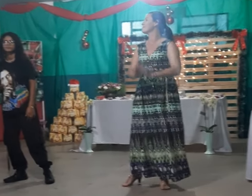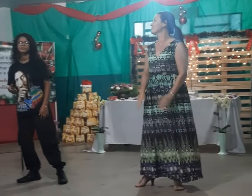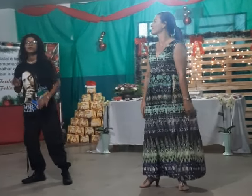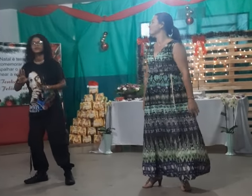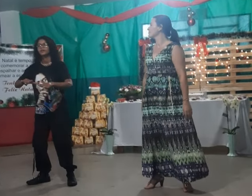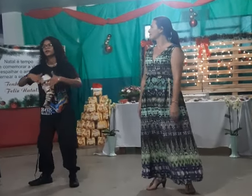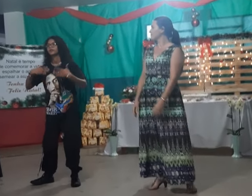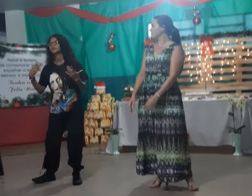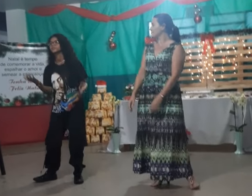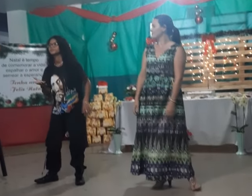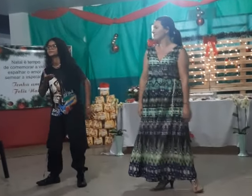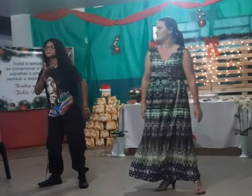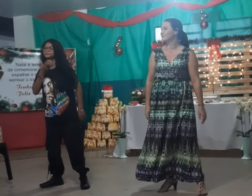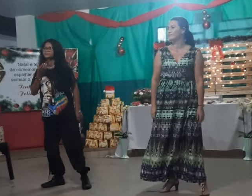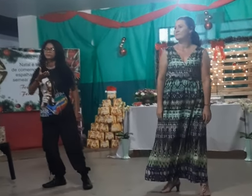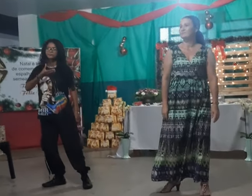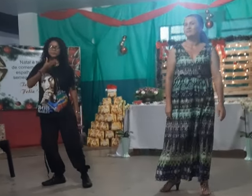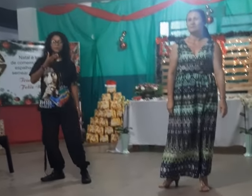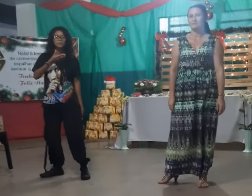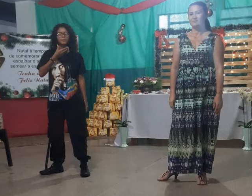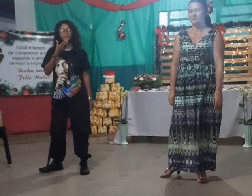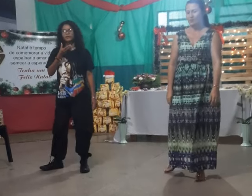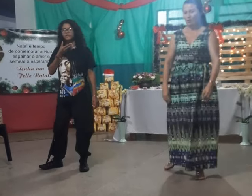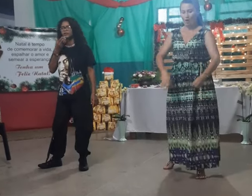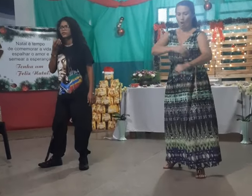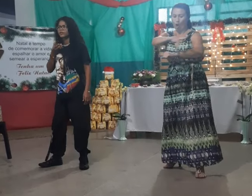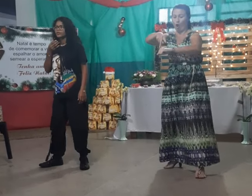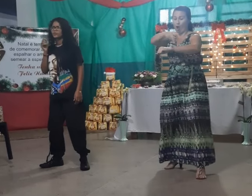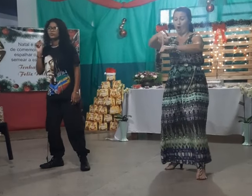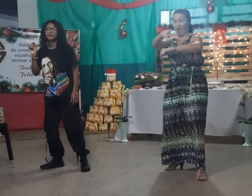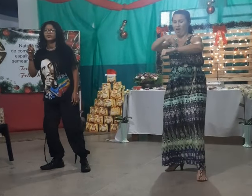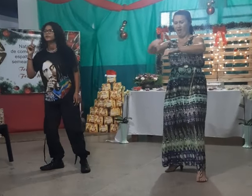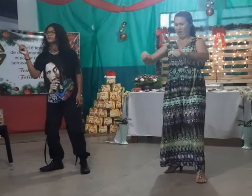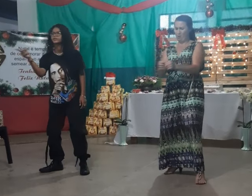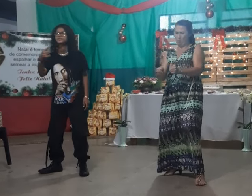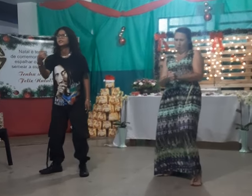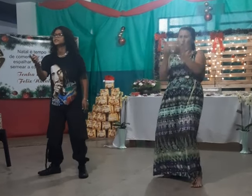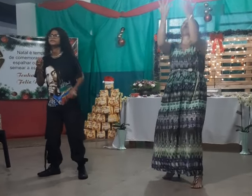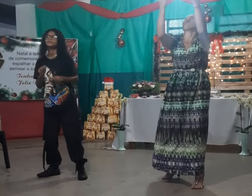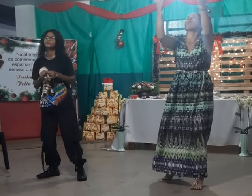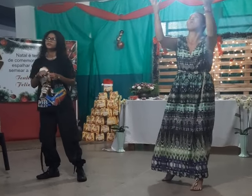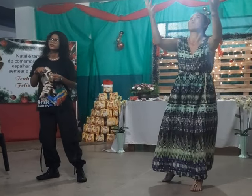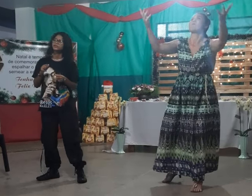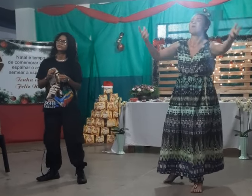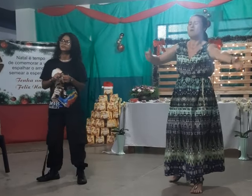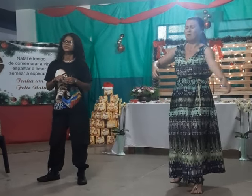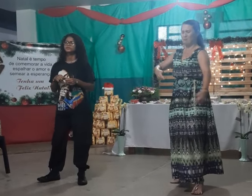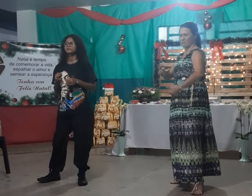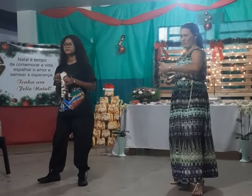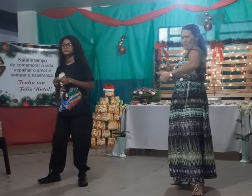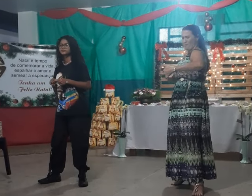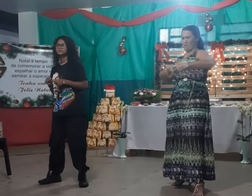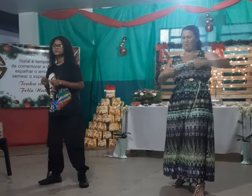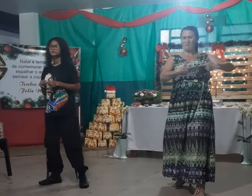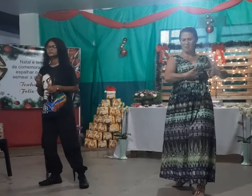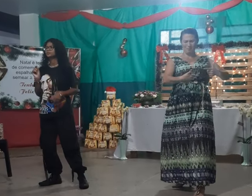velho também, que seja feliz quem amor.